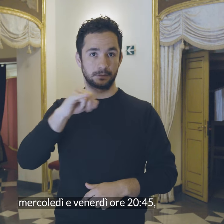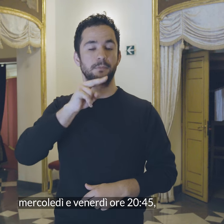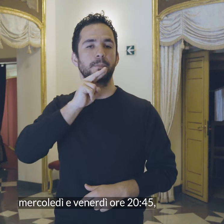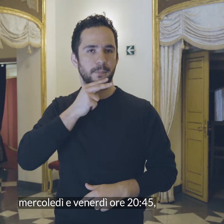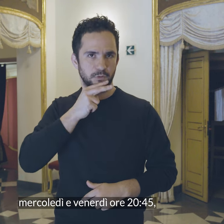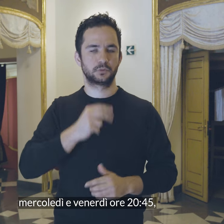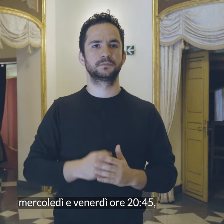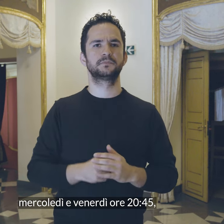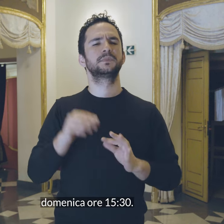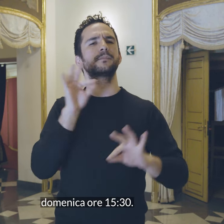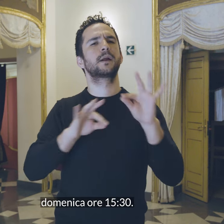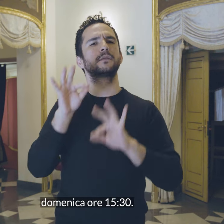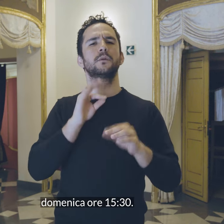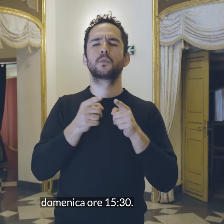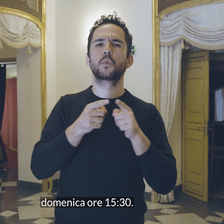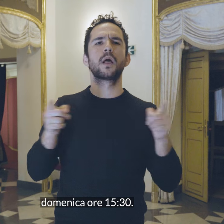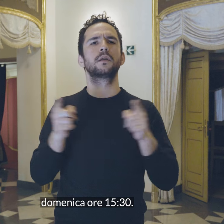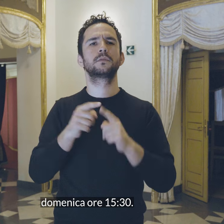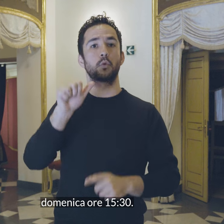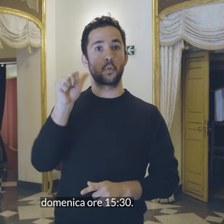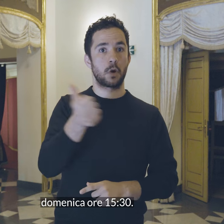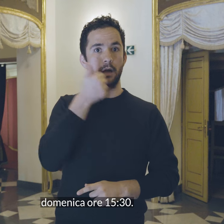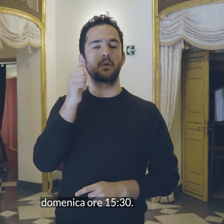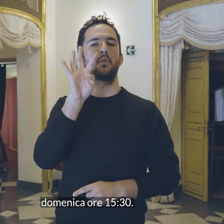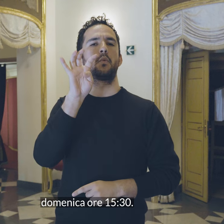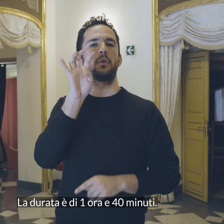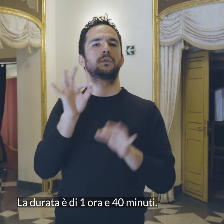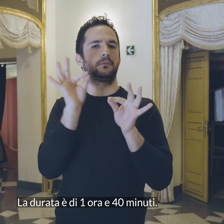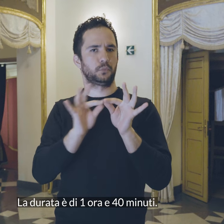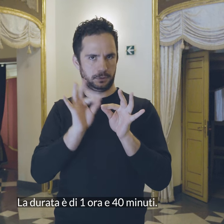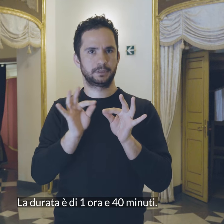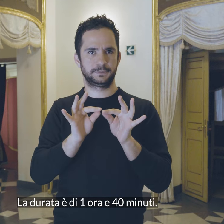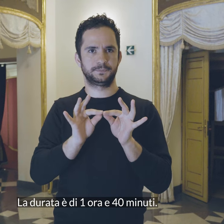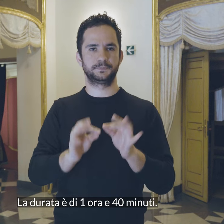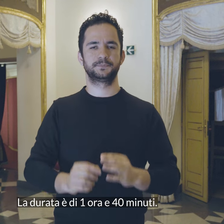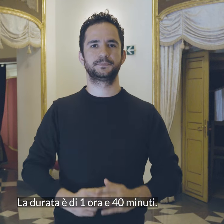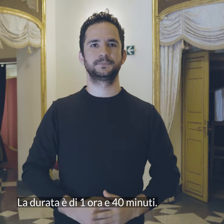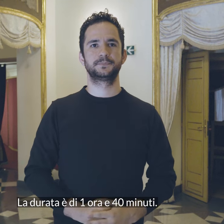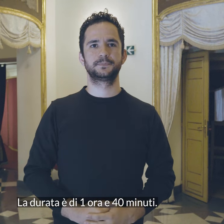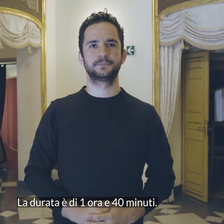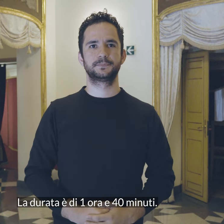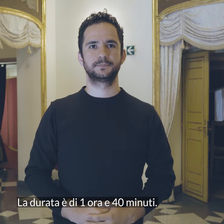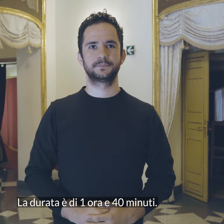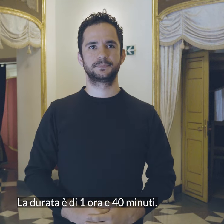.45 Domenica ore 15.30 La durata è di 1 ora e 40 minuti